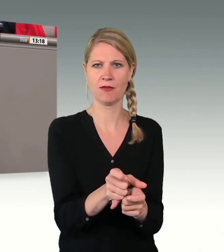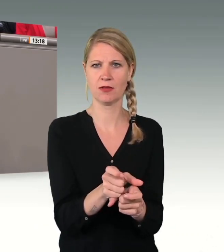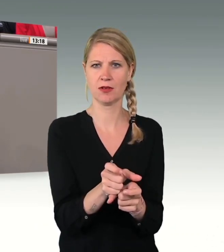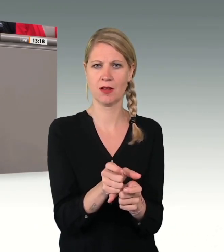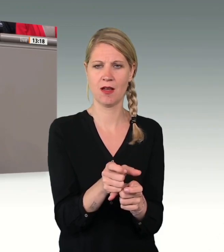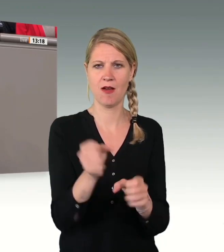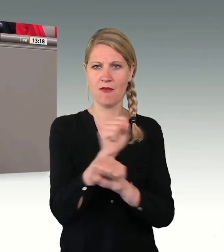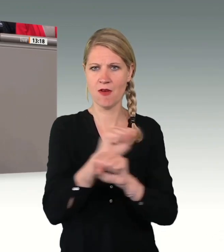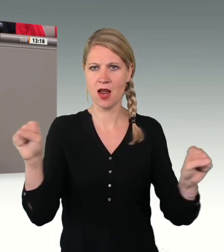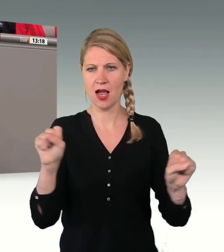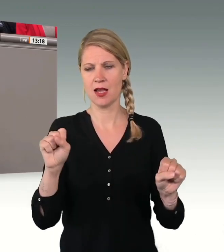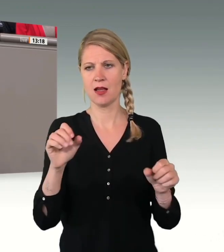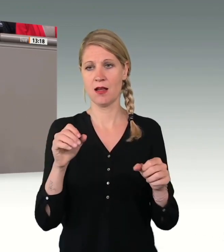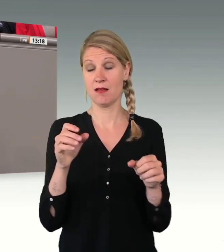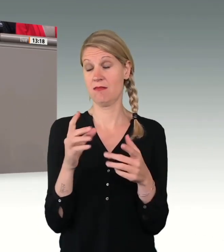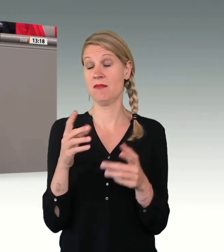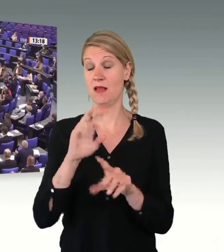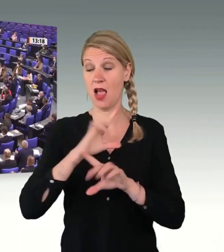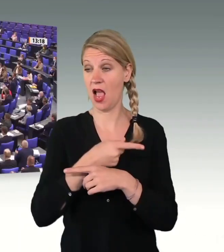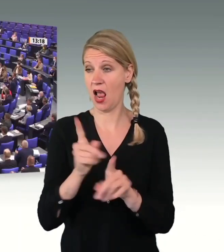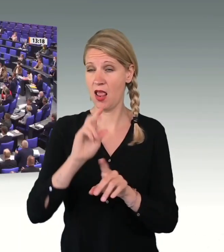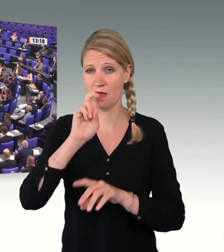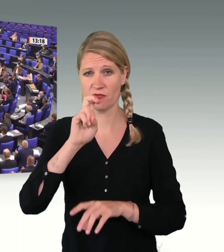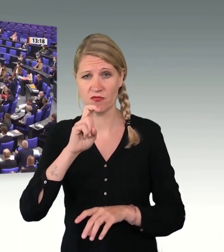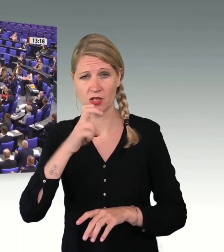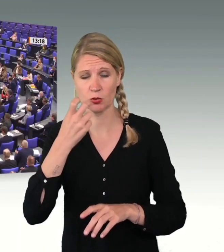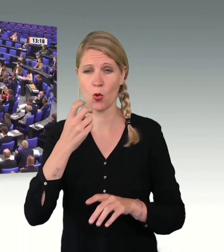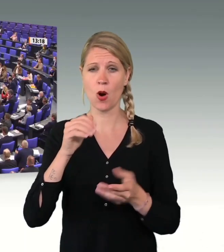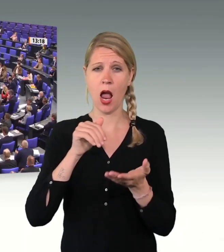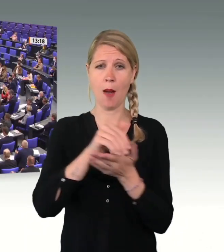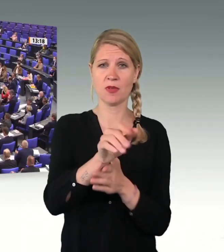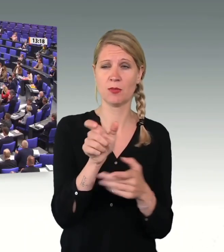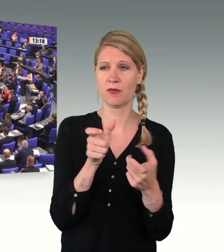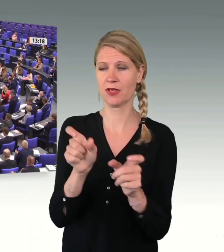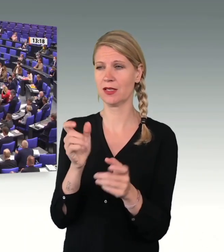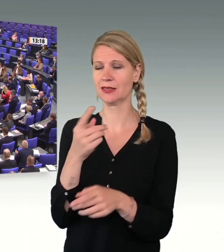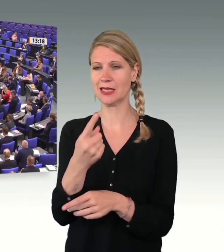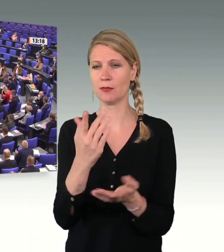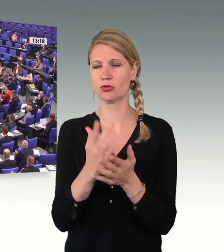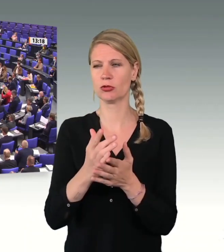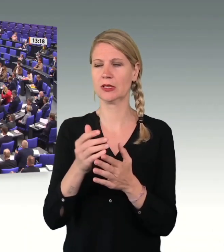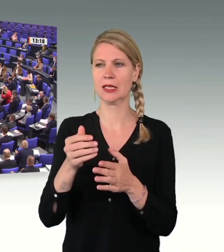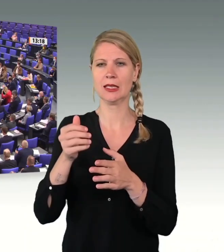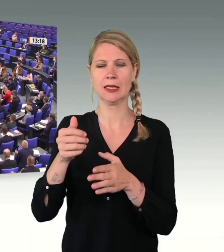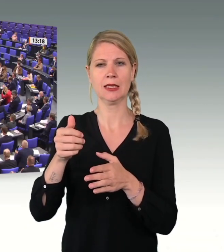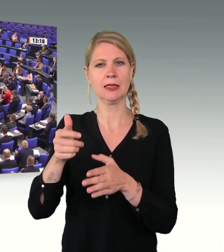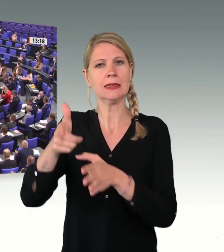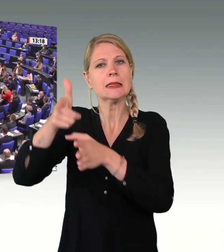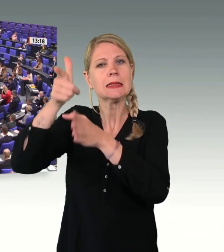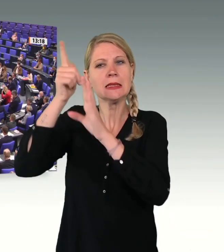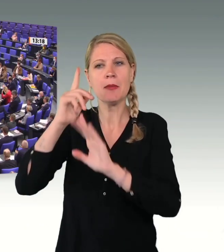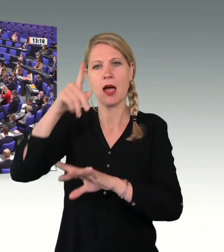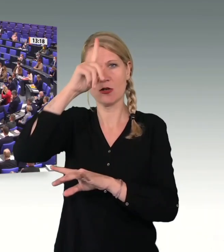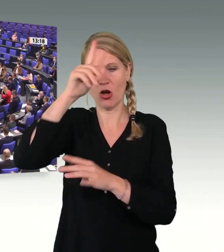zu verhindern, dass er abgeschoben wurde. Er hielt sich schon seit sechs, sieben Jahren in Deutschland auf. Auch all die, die neben ihm